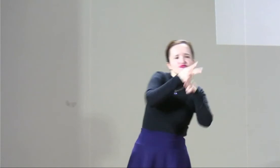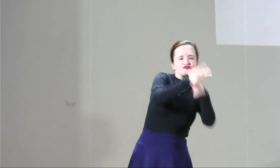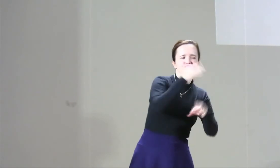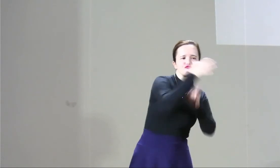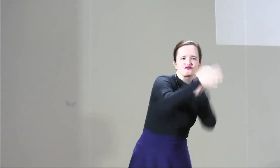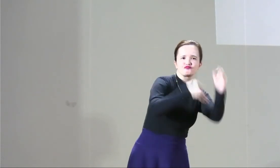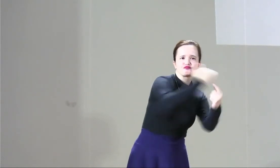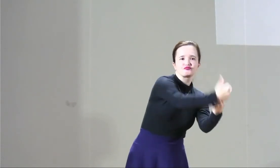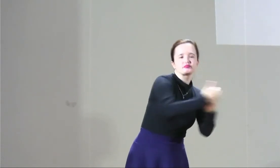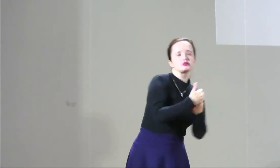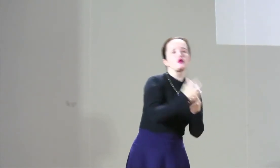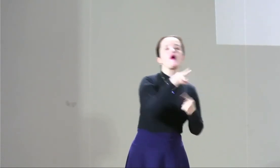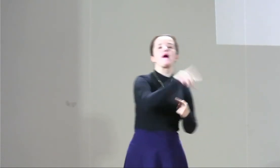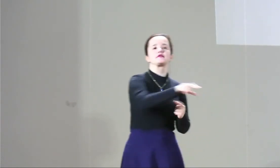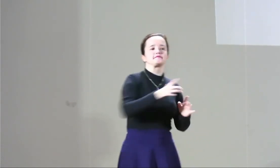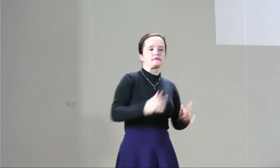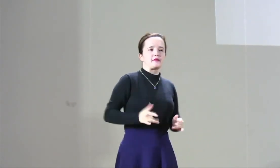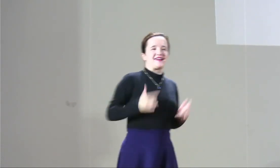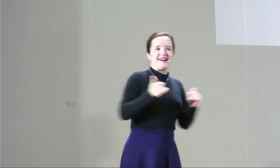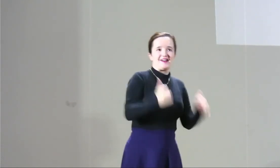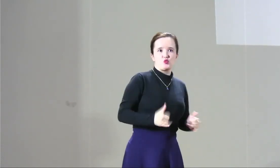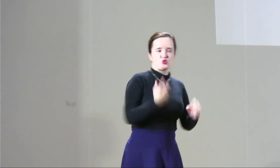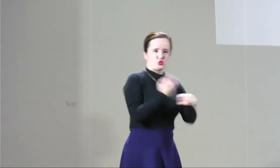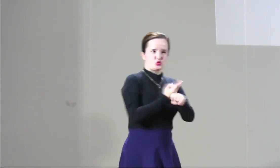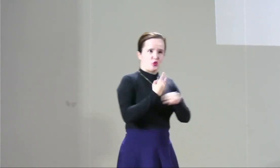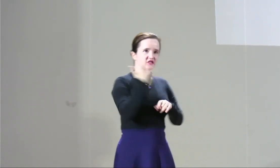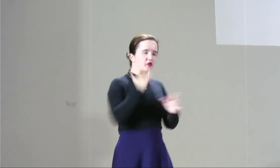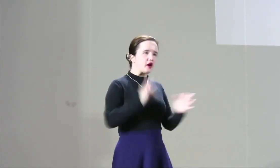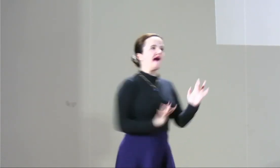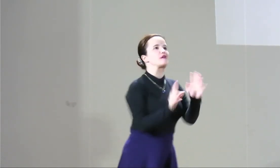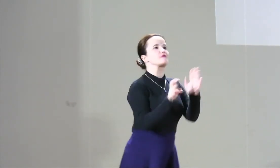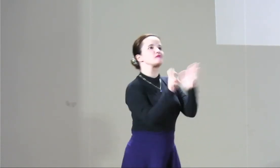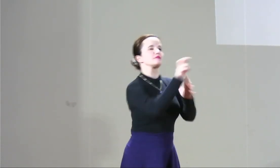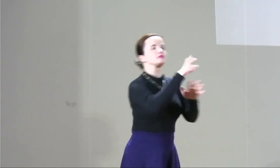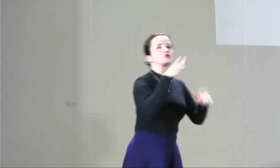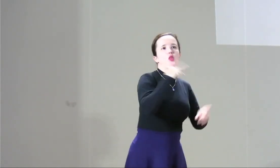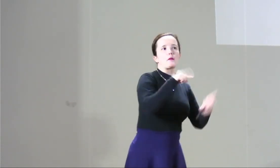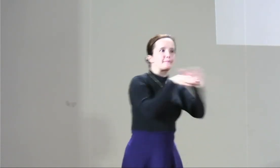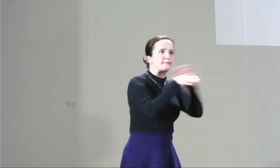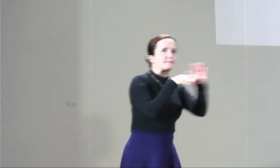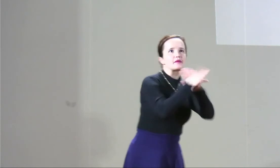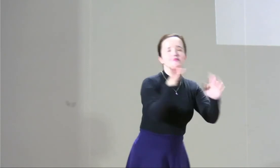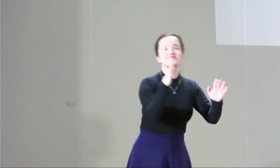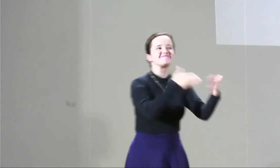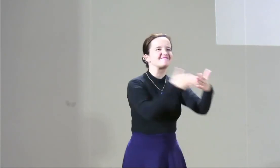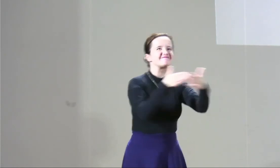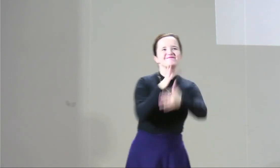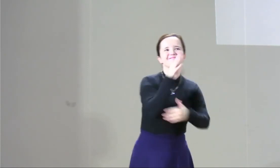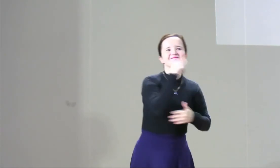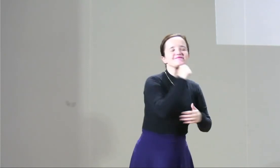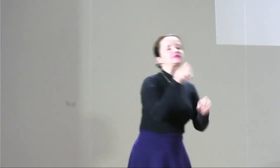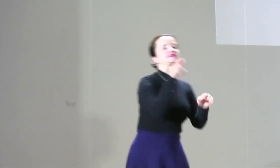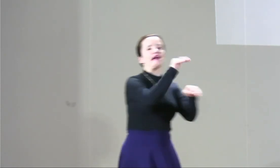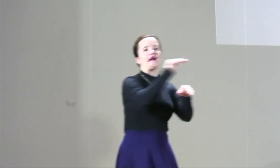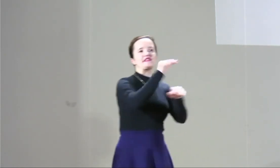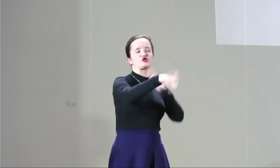violencia intrafamiliar y los